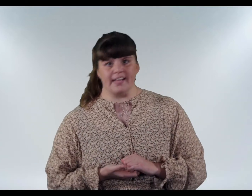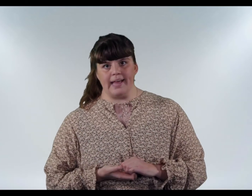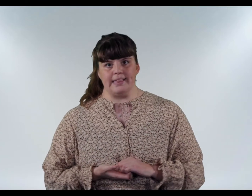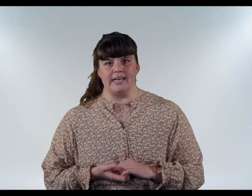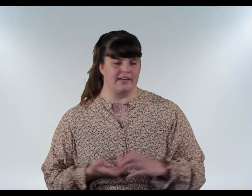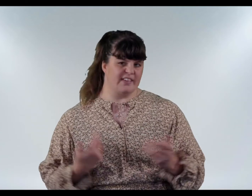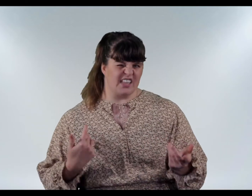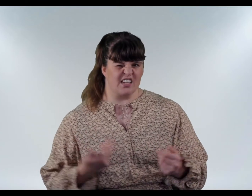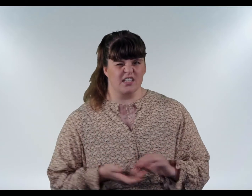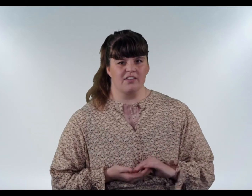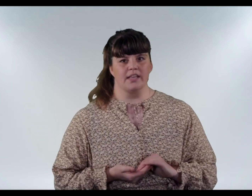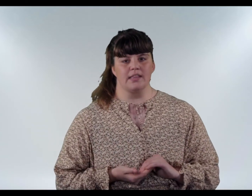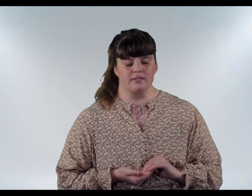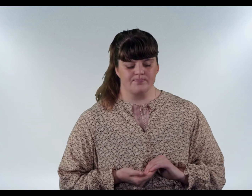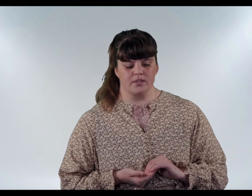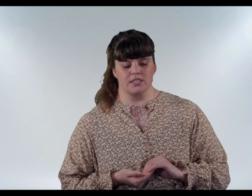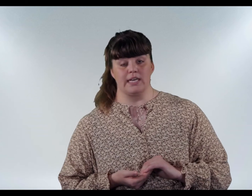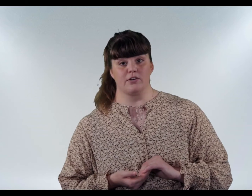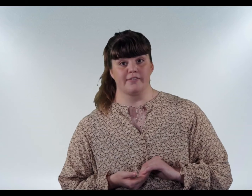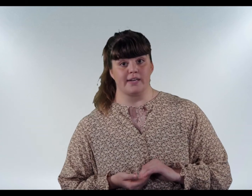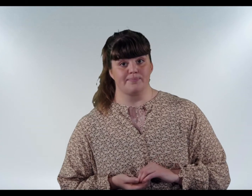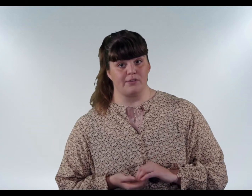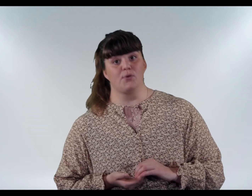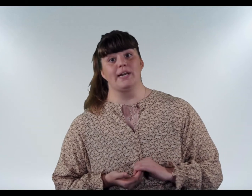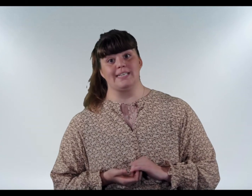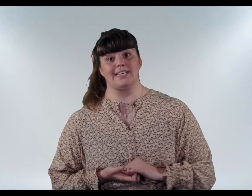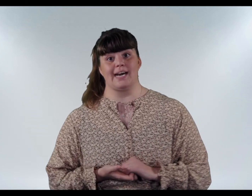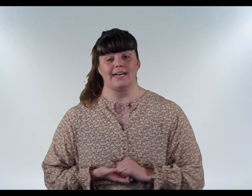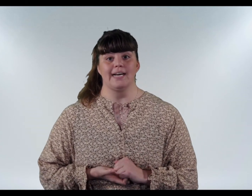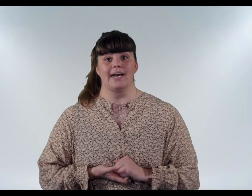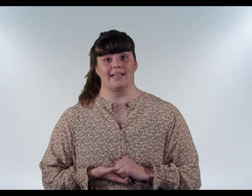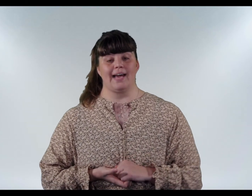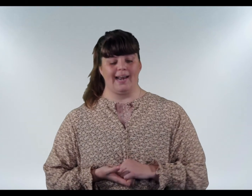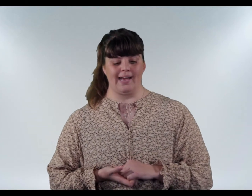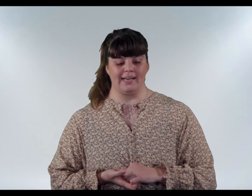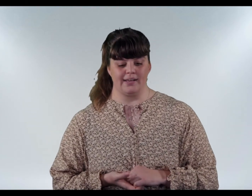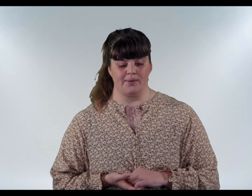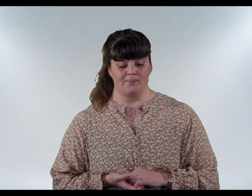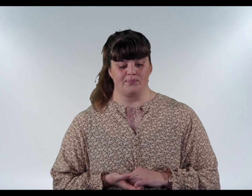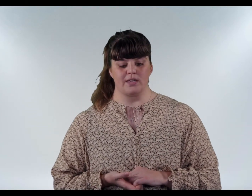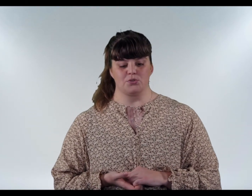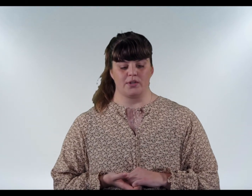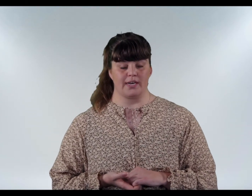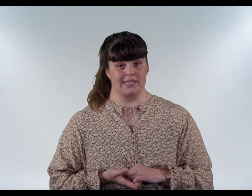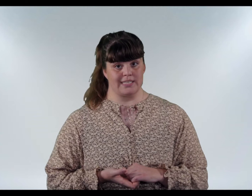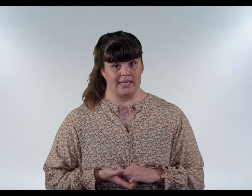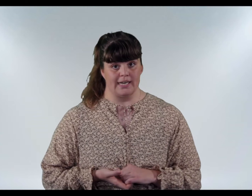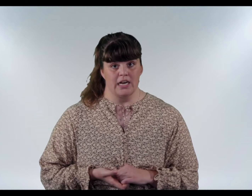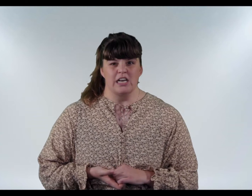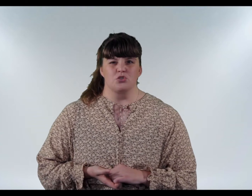hendi en vita hverski að vera hendi. Skili hvað er að fara. Ég vona að ég segja að tala svona þann að allir skili. Svo